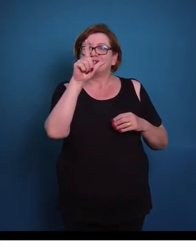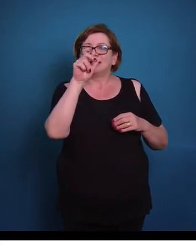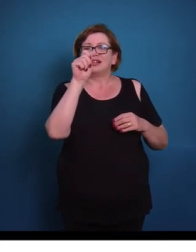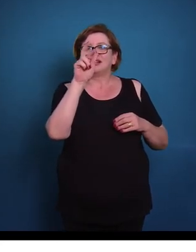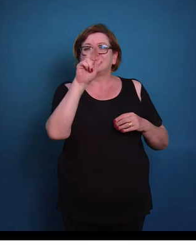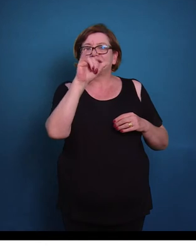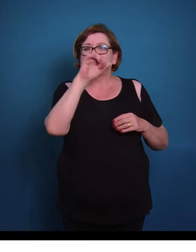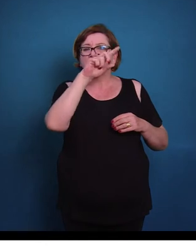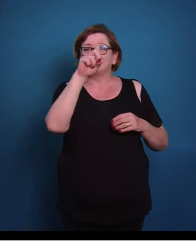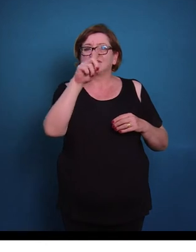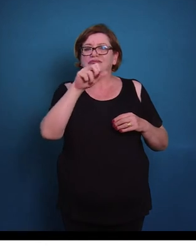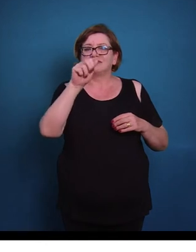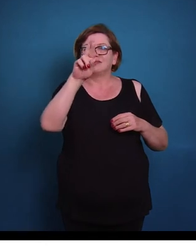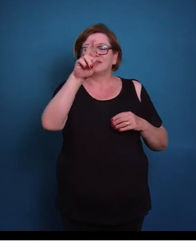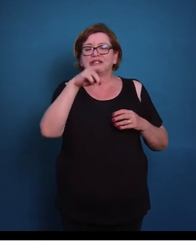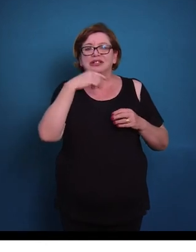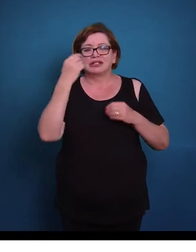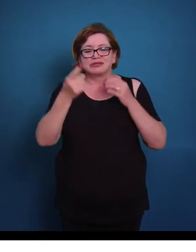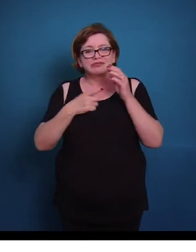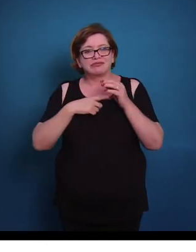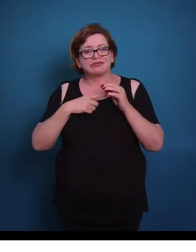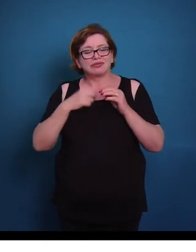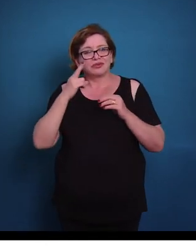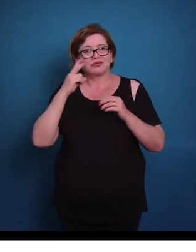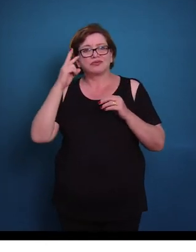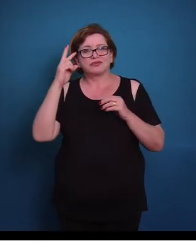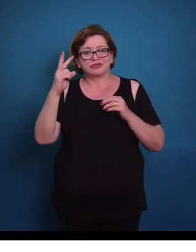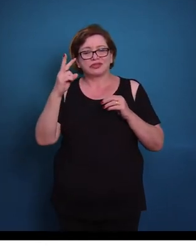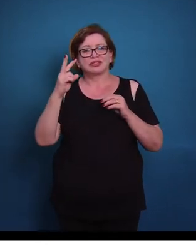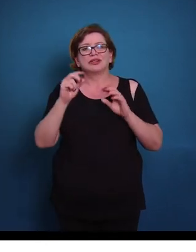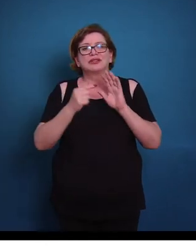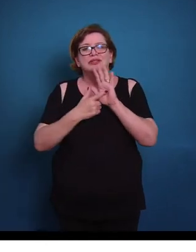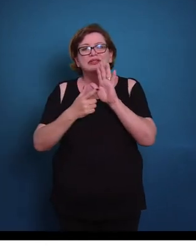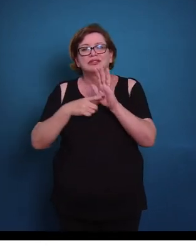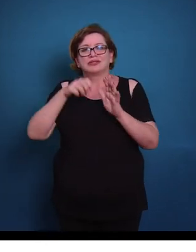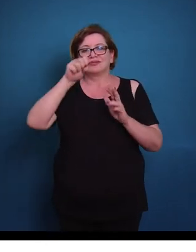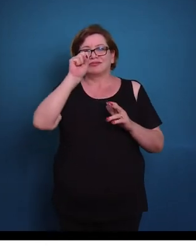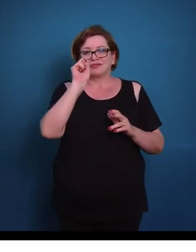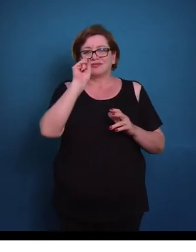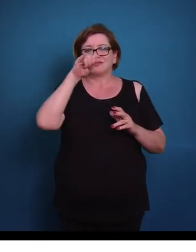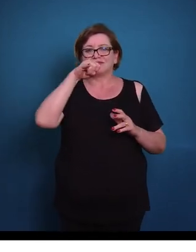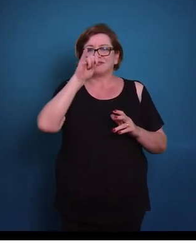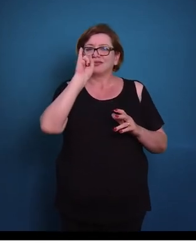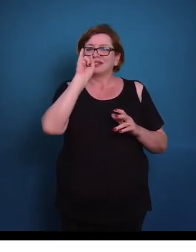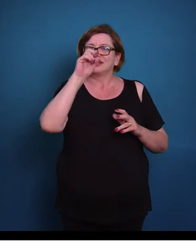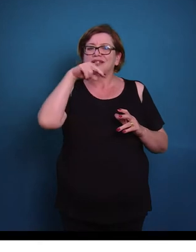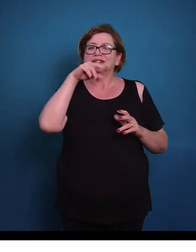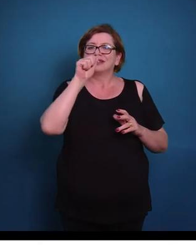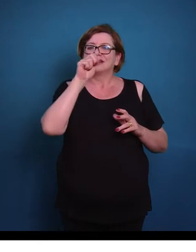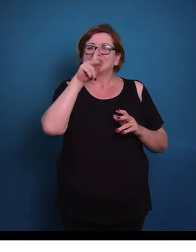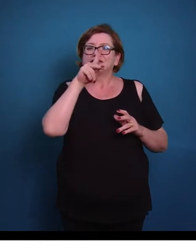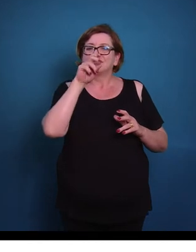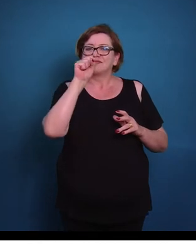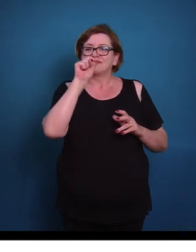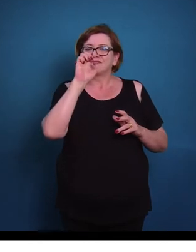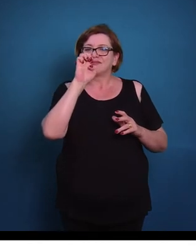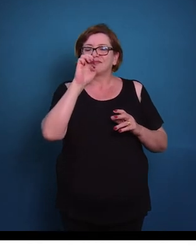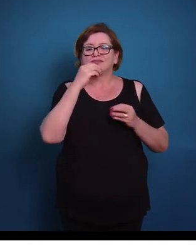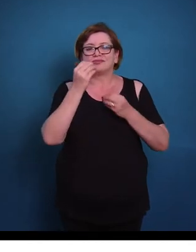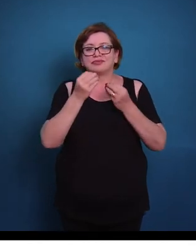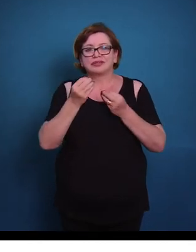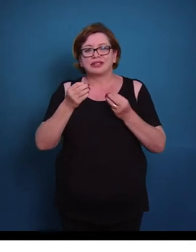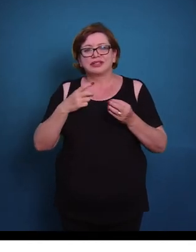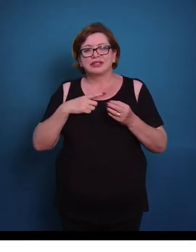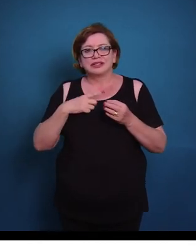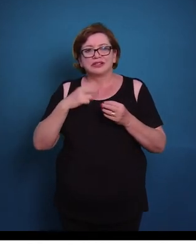neurotransmissores. Então aqui nós temos um esquema que mostra a sinapse. Então aqui nós temos o botão terminal do axônio, aqui nós